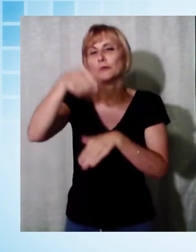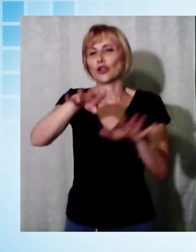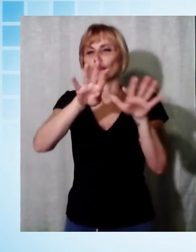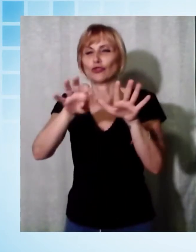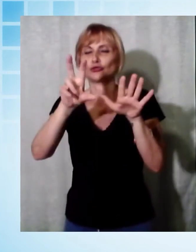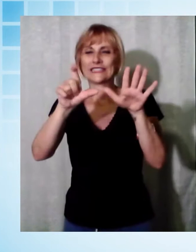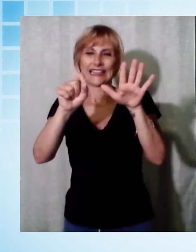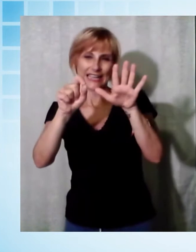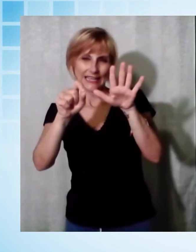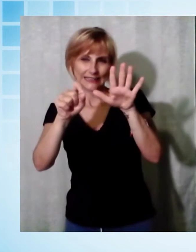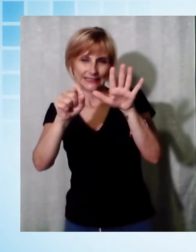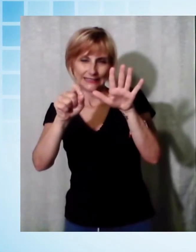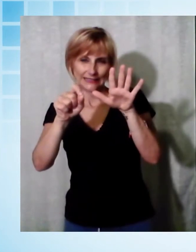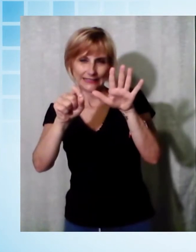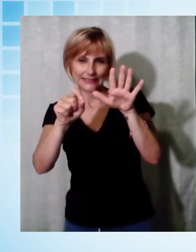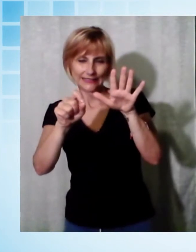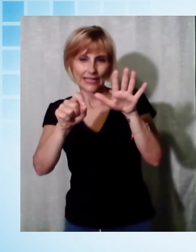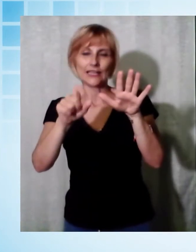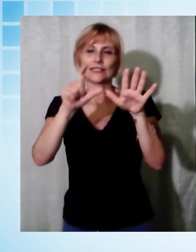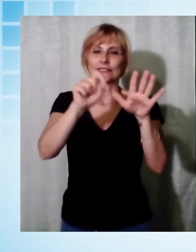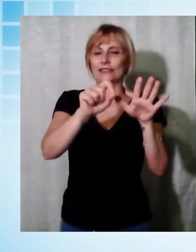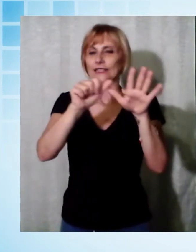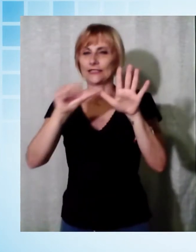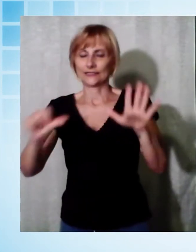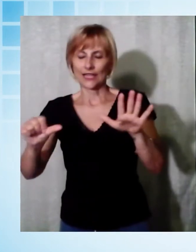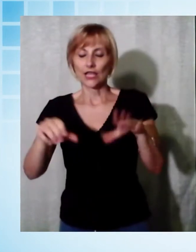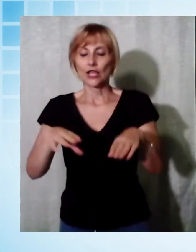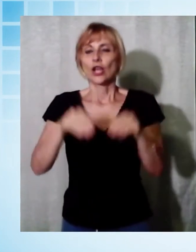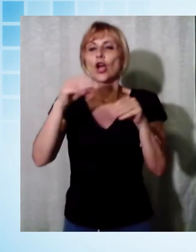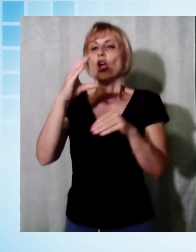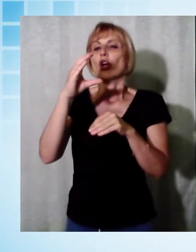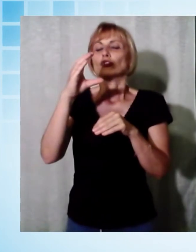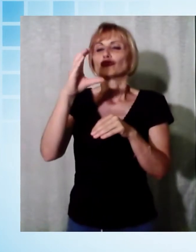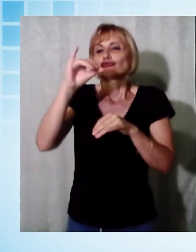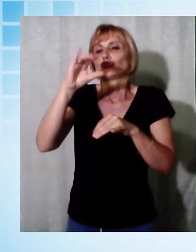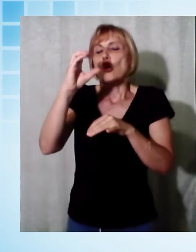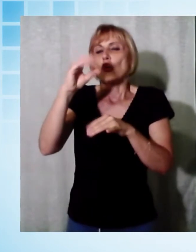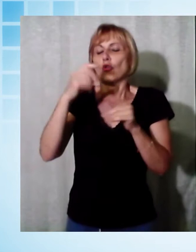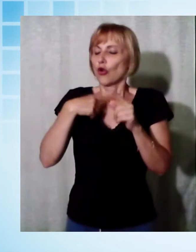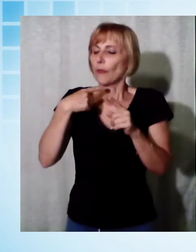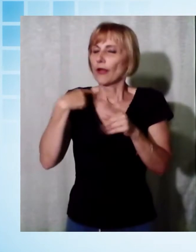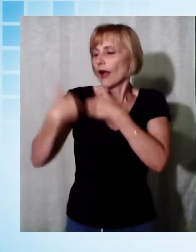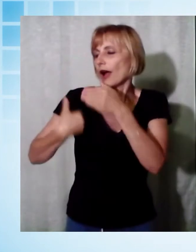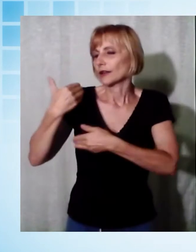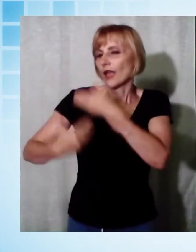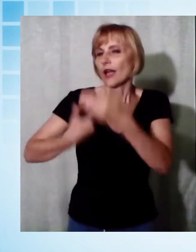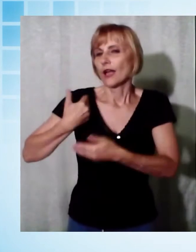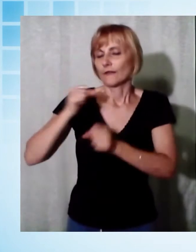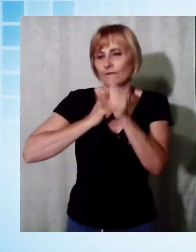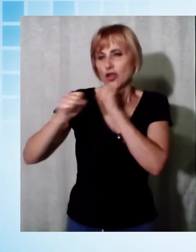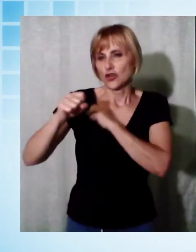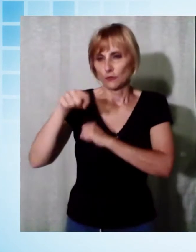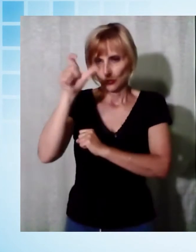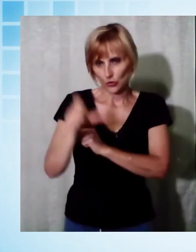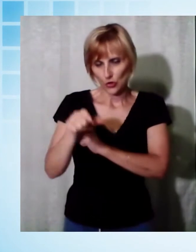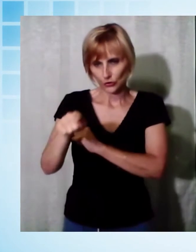1976 e da lì prese via la sua lunga e vittoriosa carriera rallystica. Adesso vediamo una